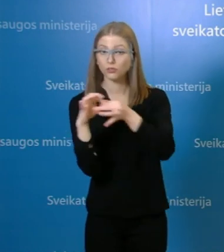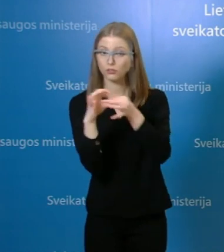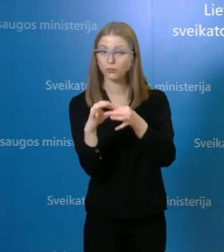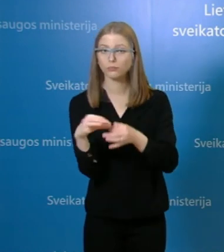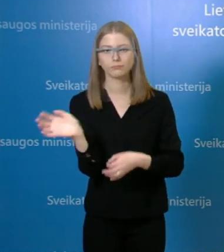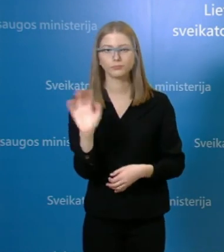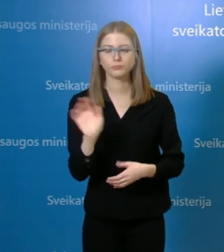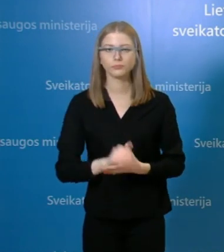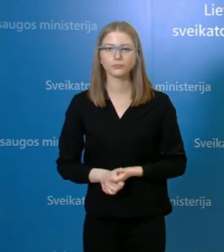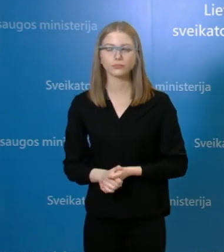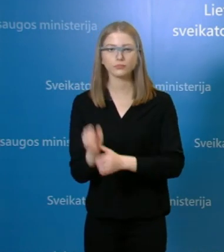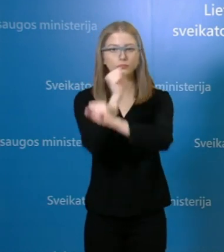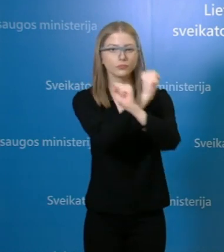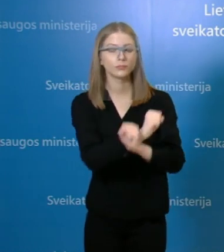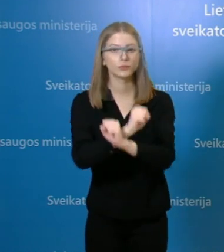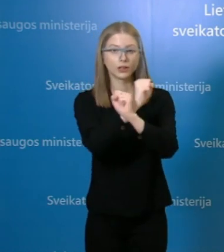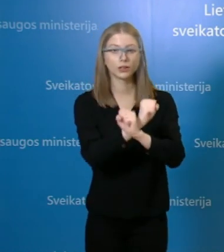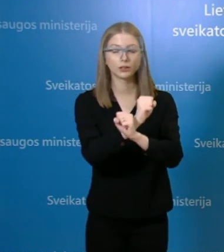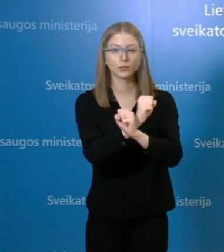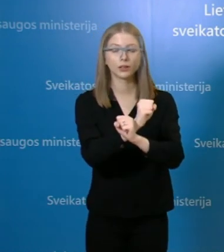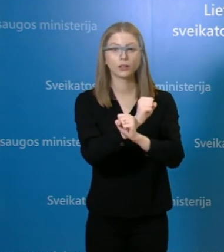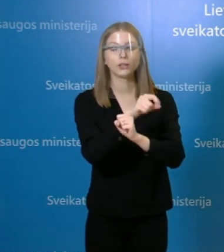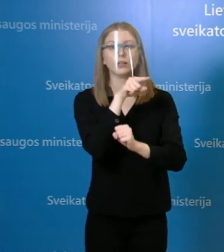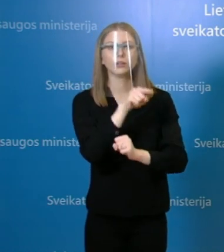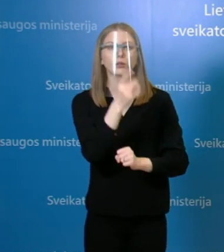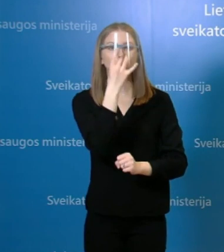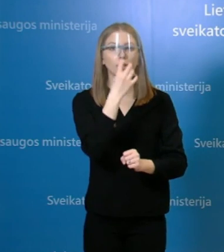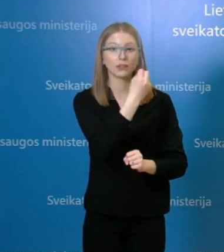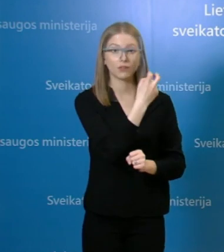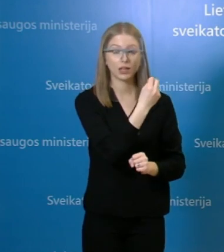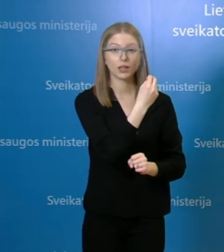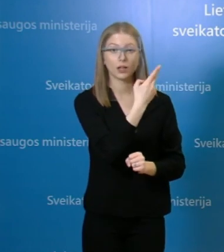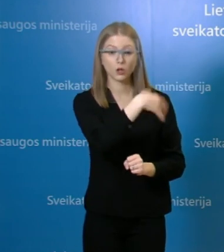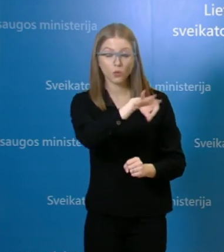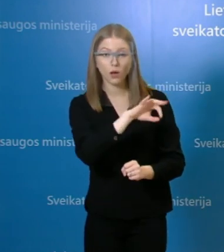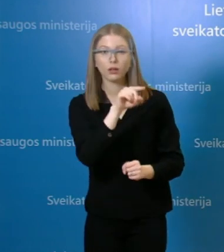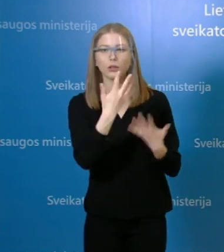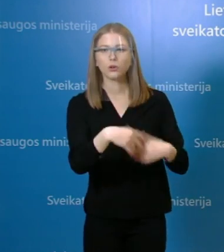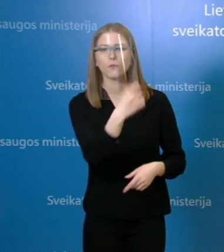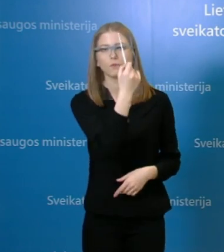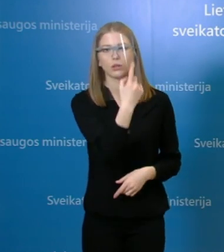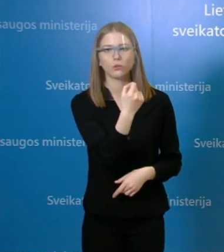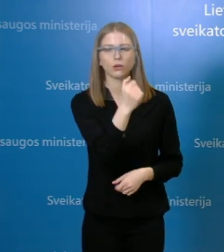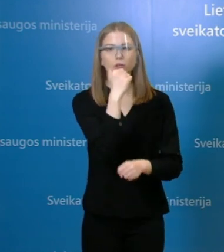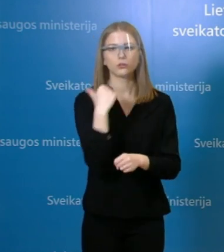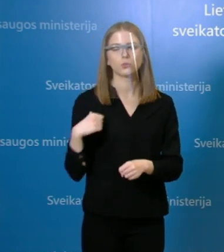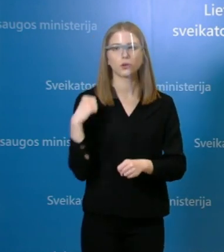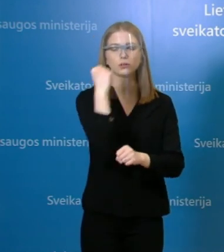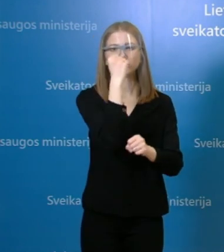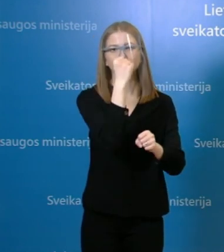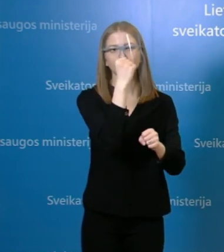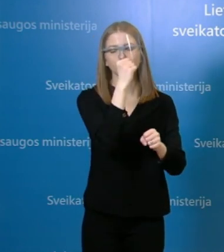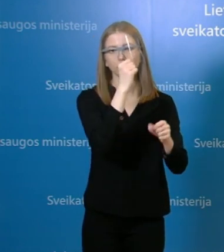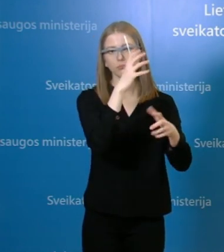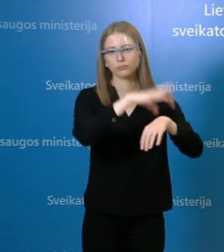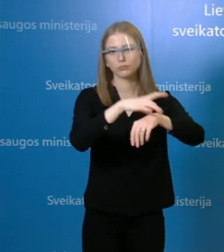Centros klinikose nuo gegužės 12 d. registruoti 11 darbuotojų susirgymų COVID-19 ligą, iš